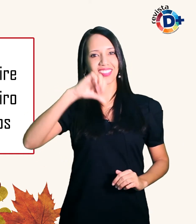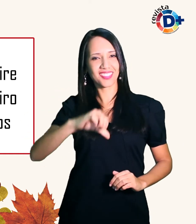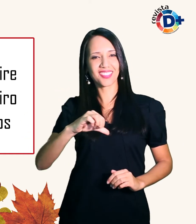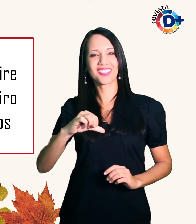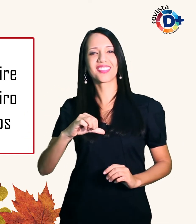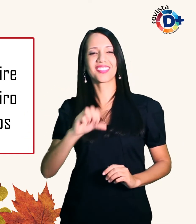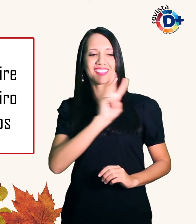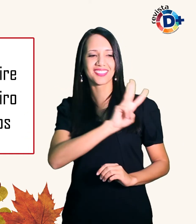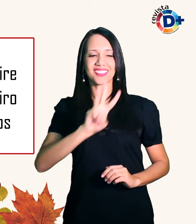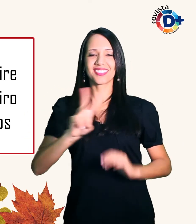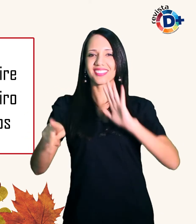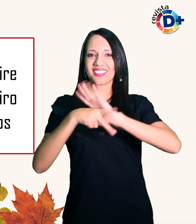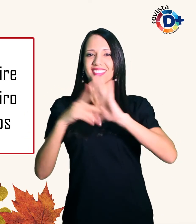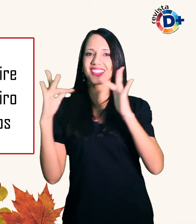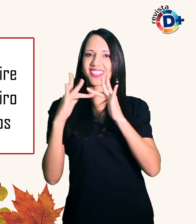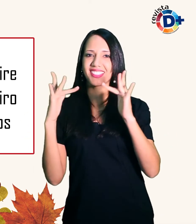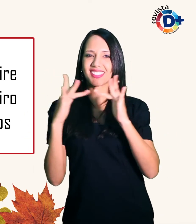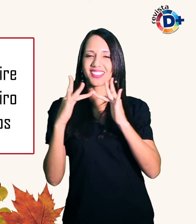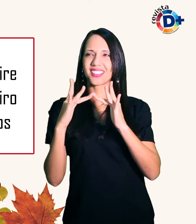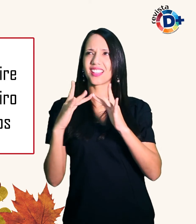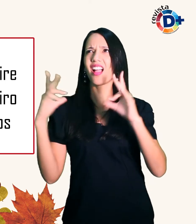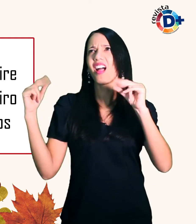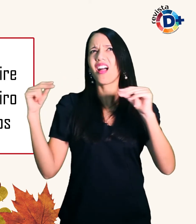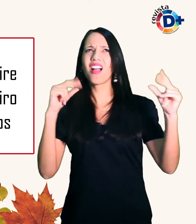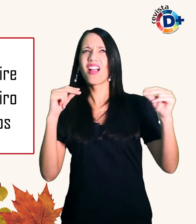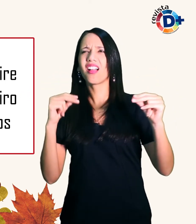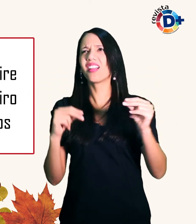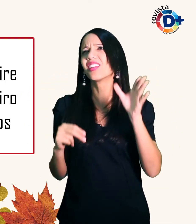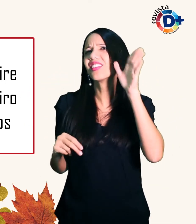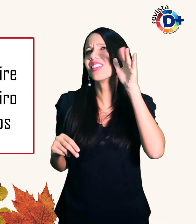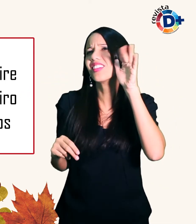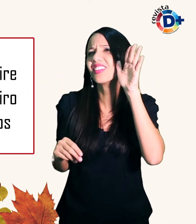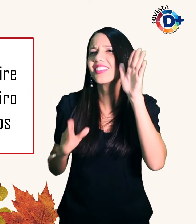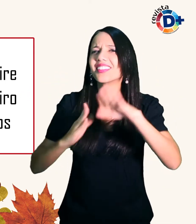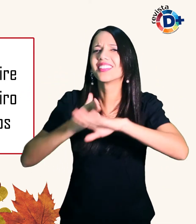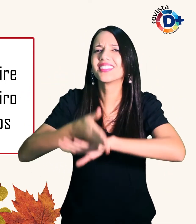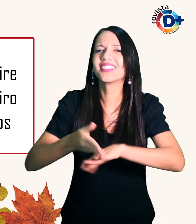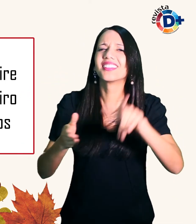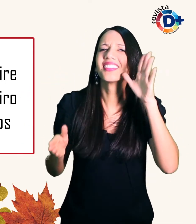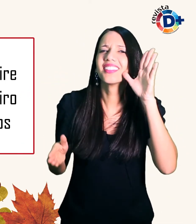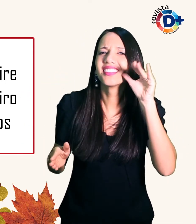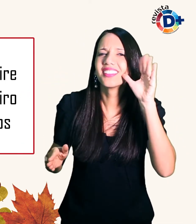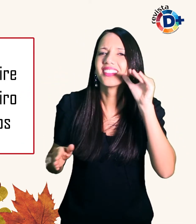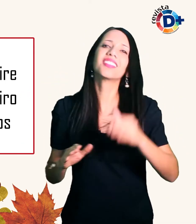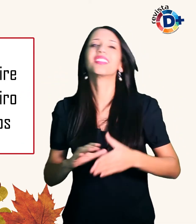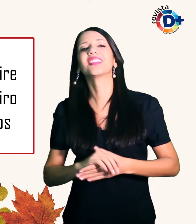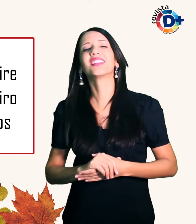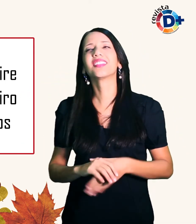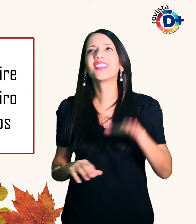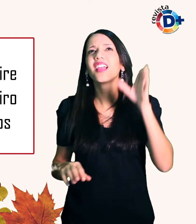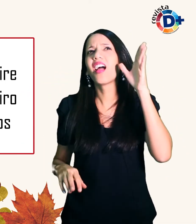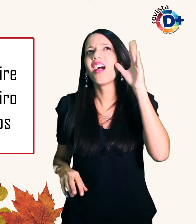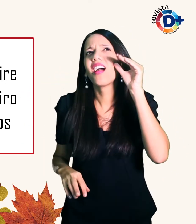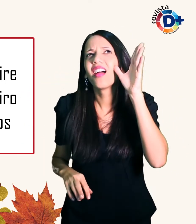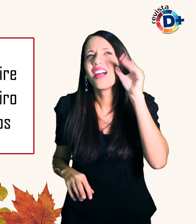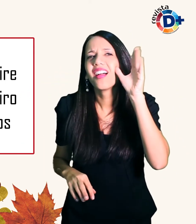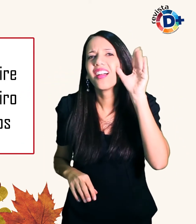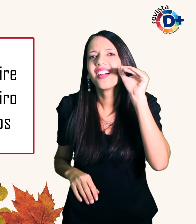todos falando disso e eu resolvi dar uma espiadinha A espiadinha rendeu seu segundo